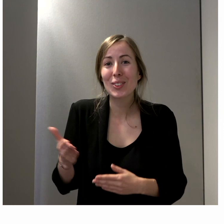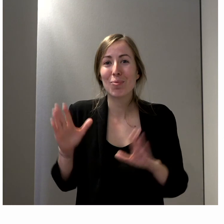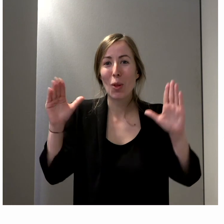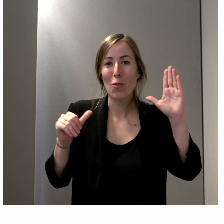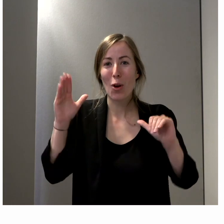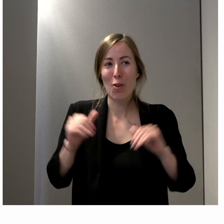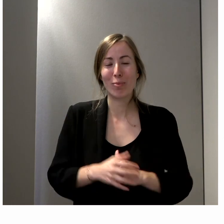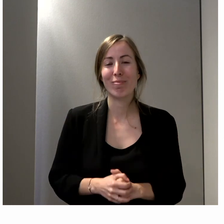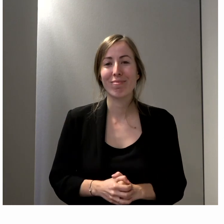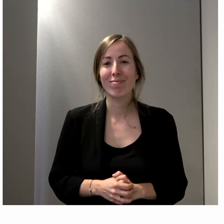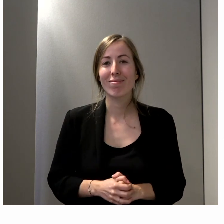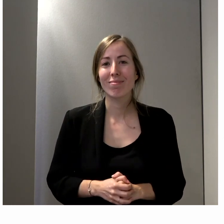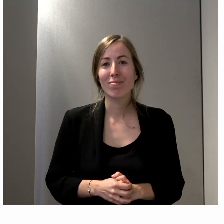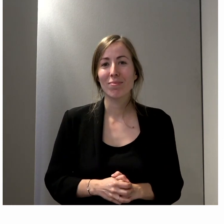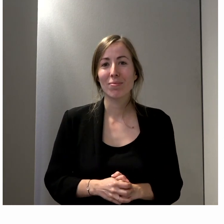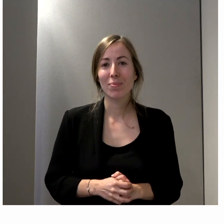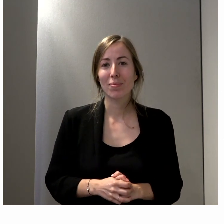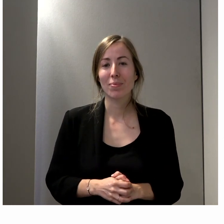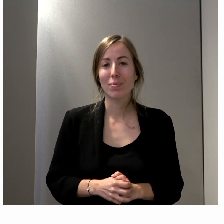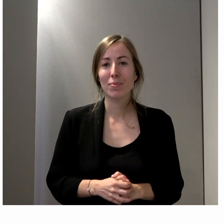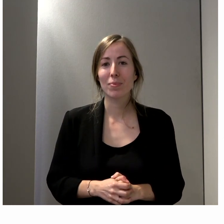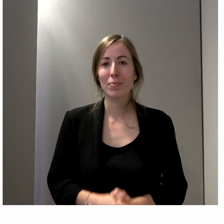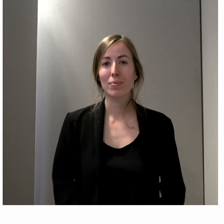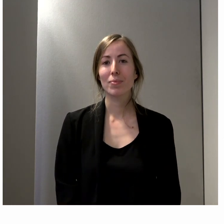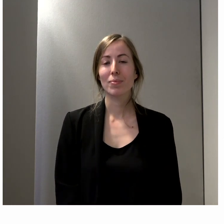Au revoir. Au revoir. Sous